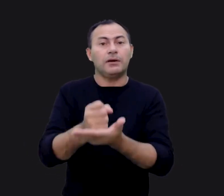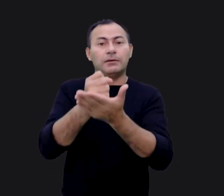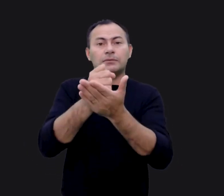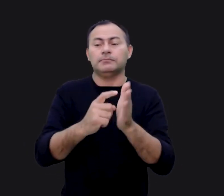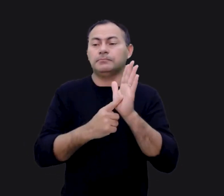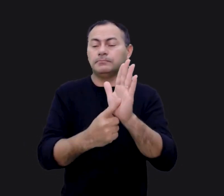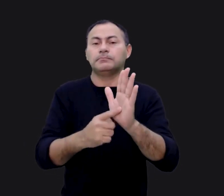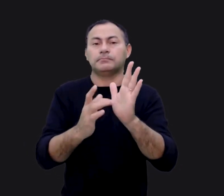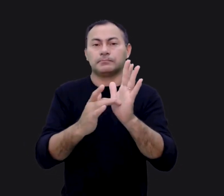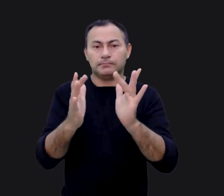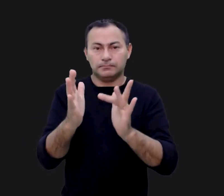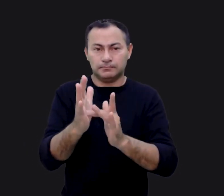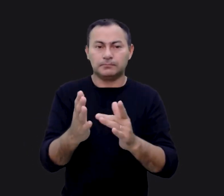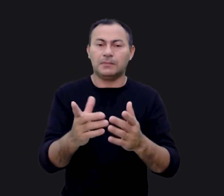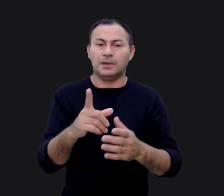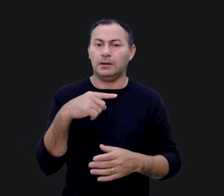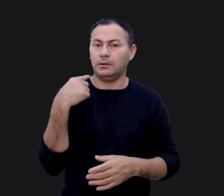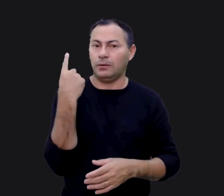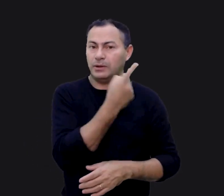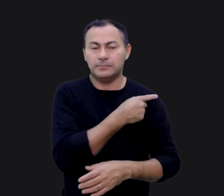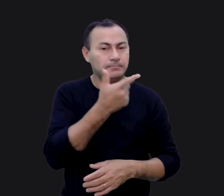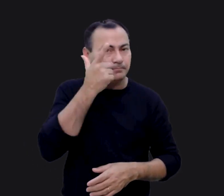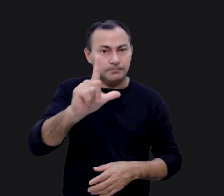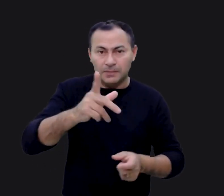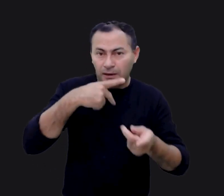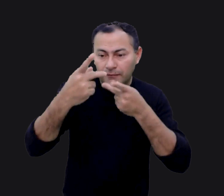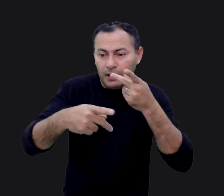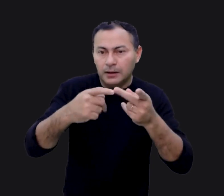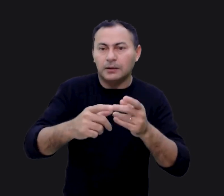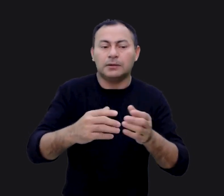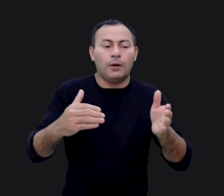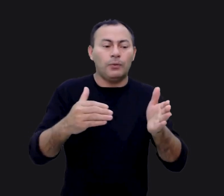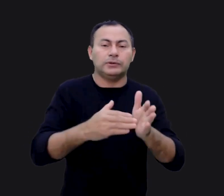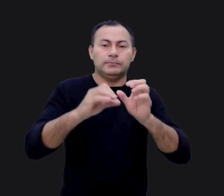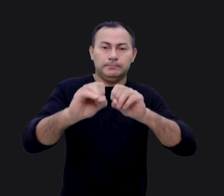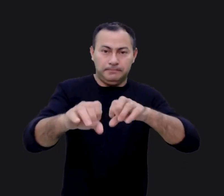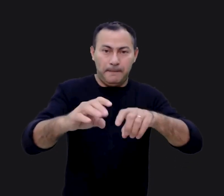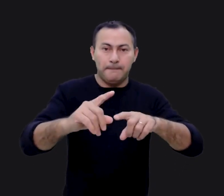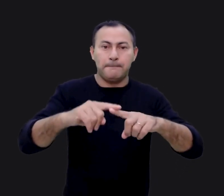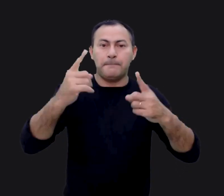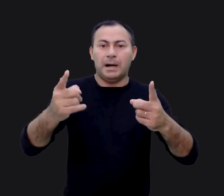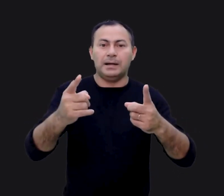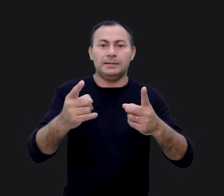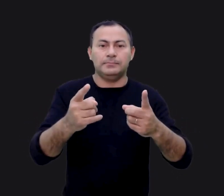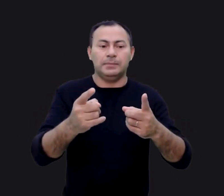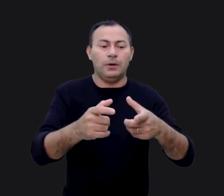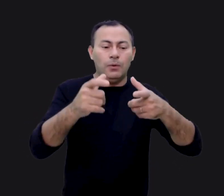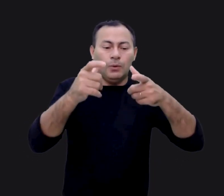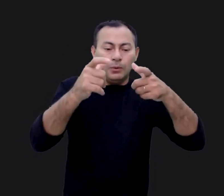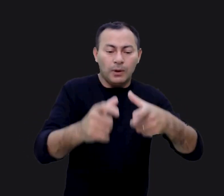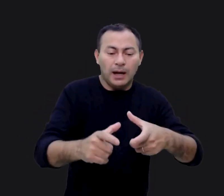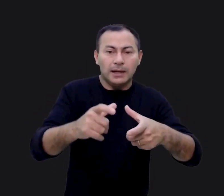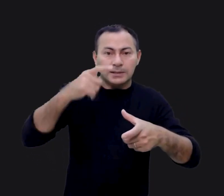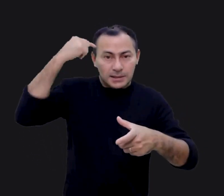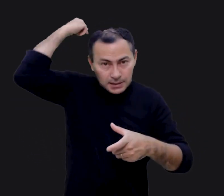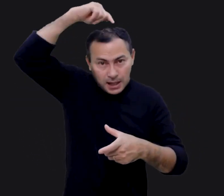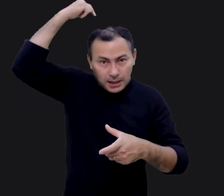salvação que viria através dele. Nós não conseguimos falar sobre isso na última lição, mas entre o lugar santo,